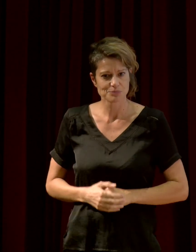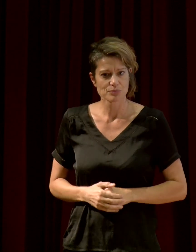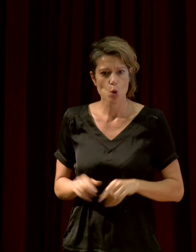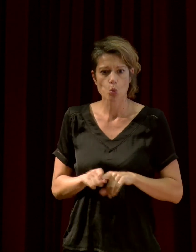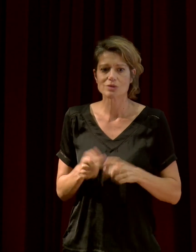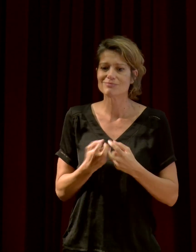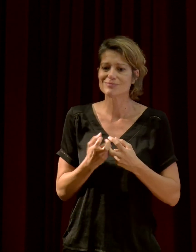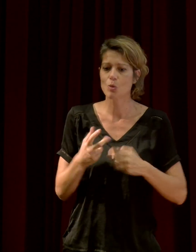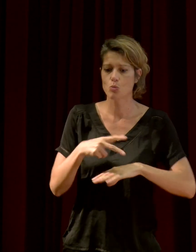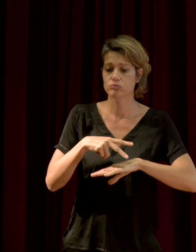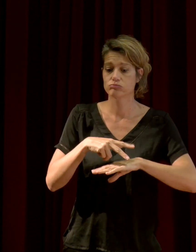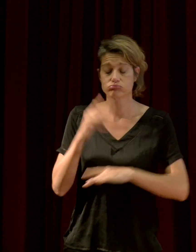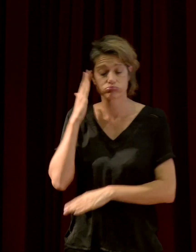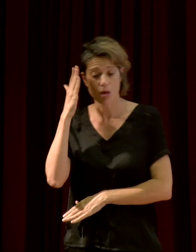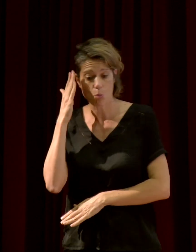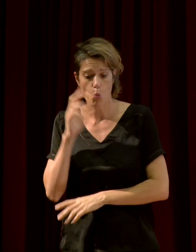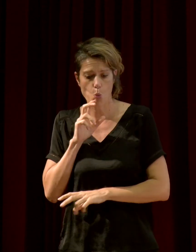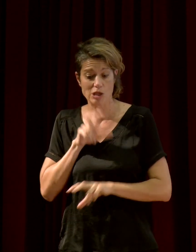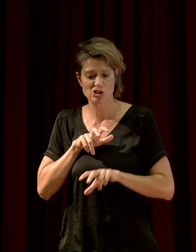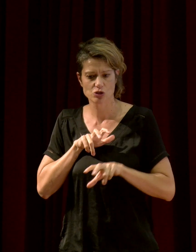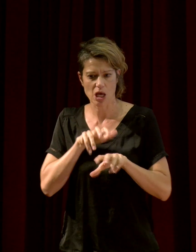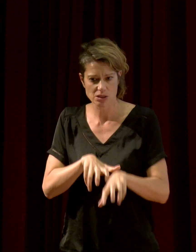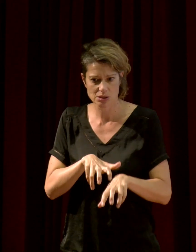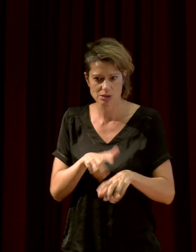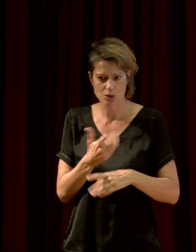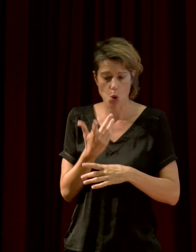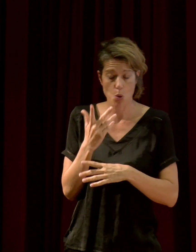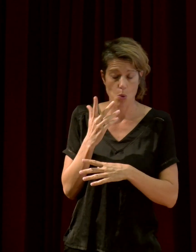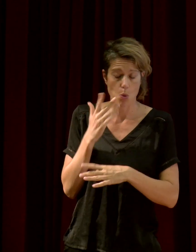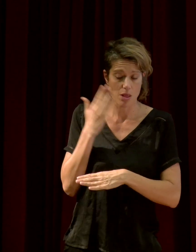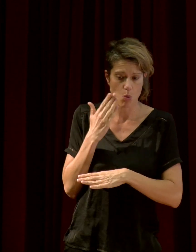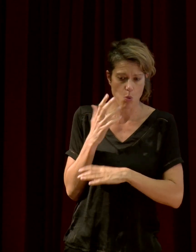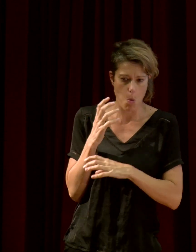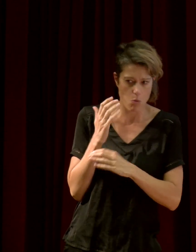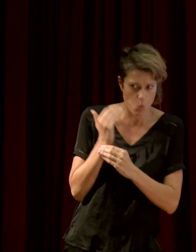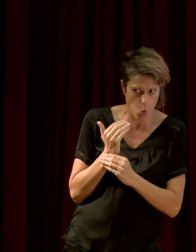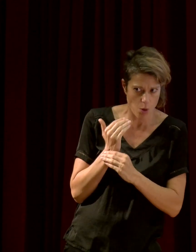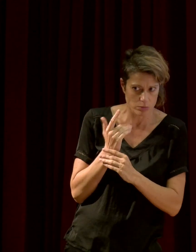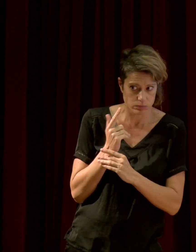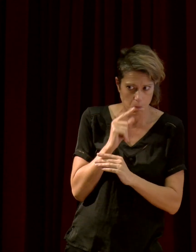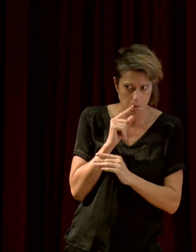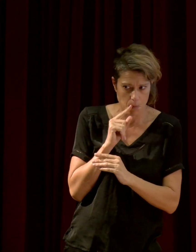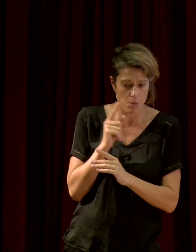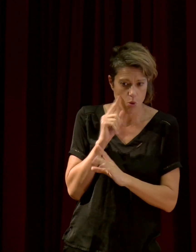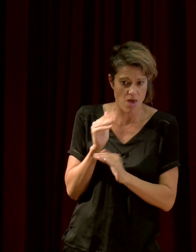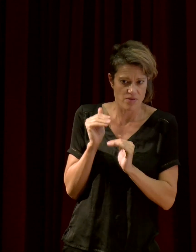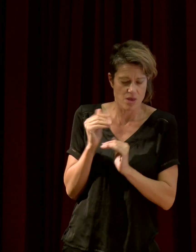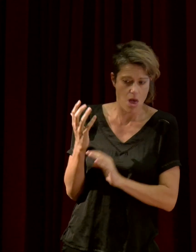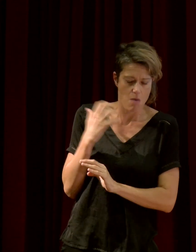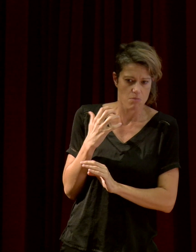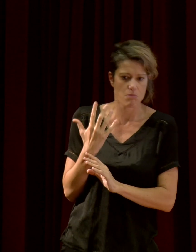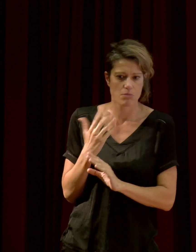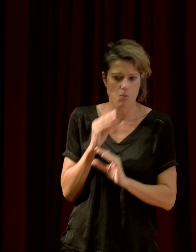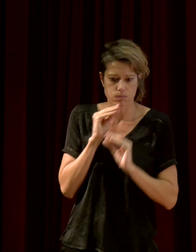et les proies, un prédateur qui chasse une proie qui est capable d'écouter va essayer de ne pas se faire entendre. L'exemple